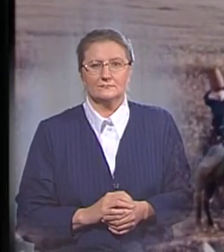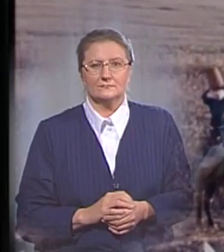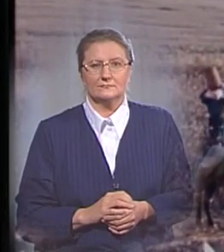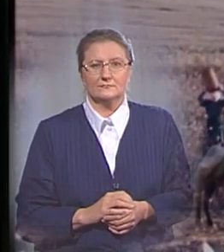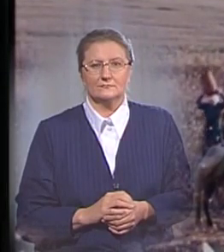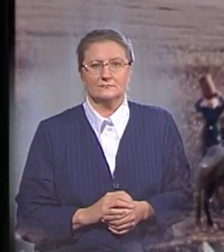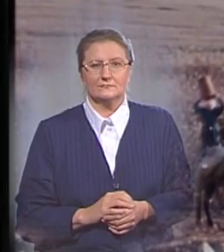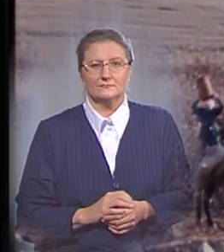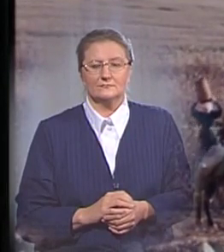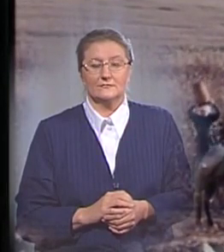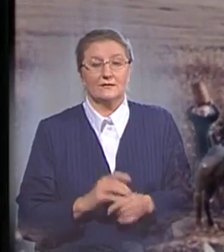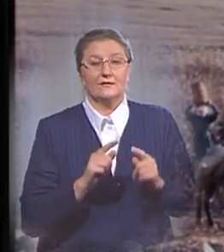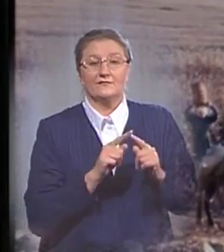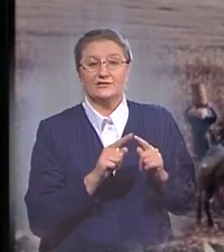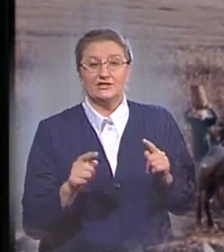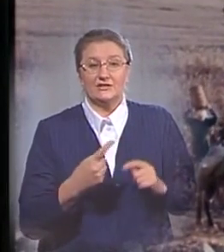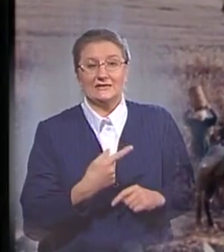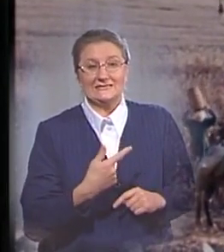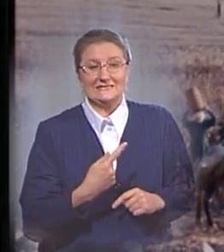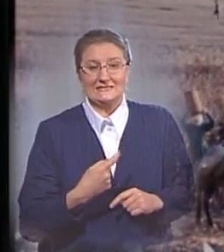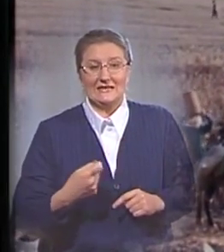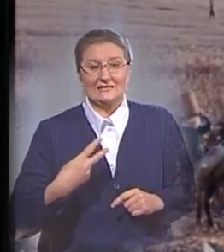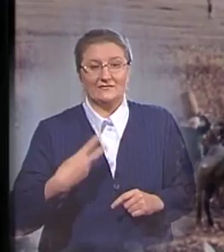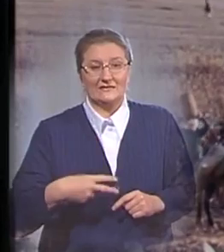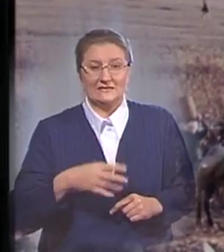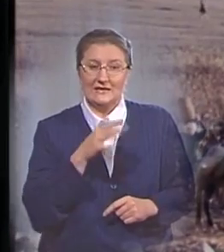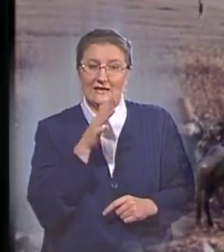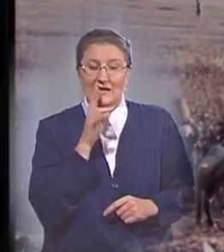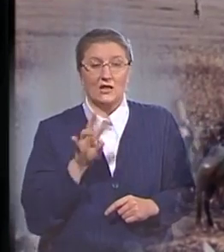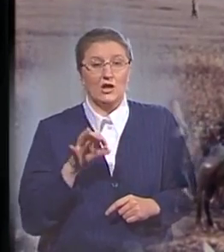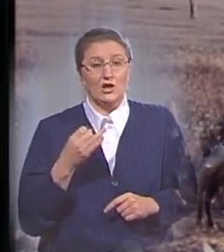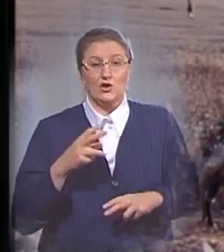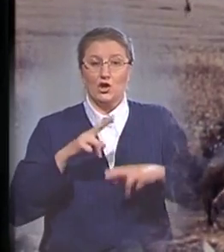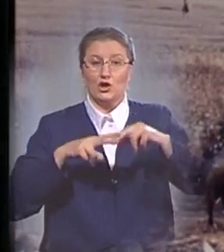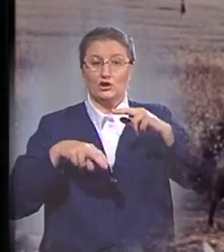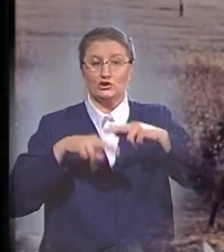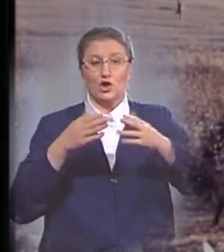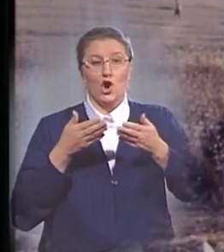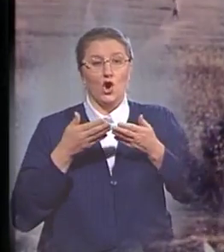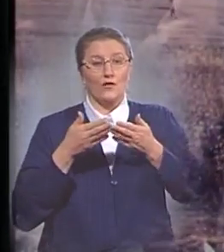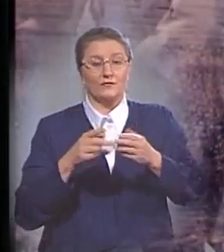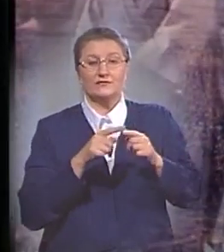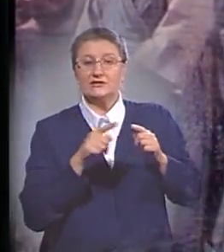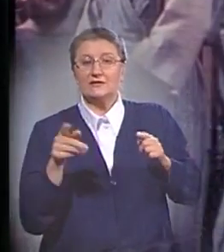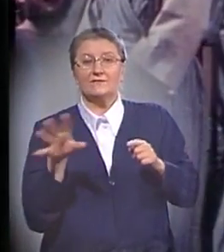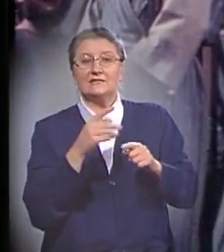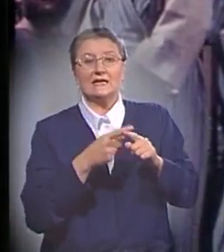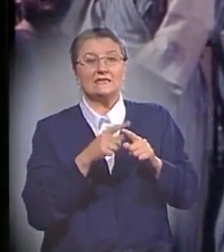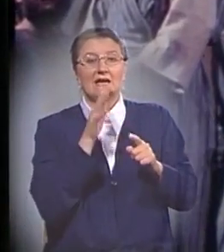В течение 120 лет Ной строил ковчег. И в течение всех этих лет Ной